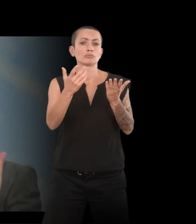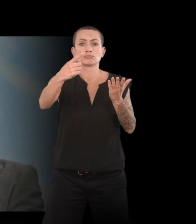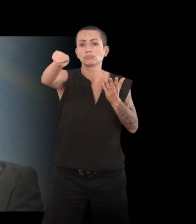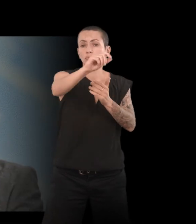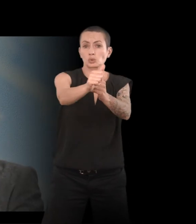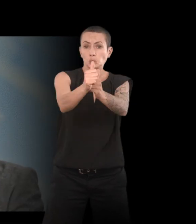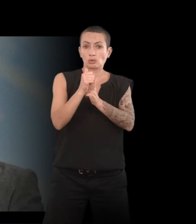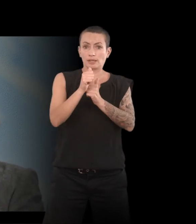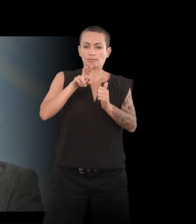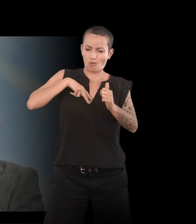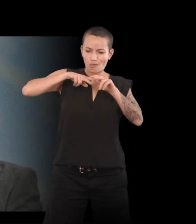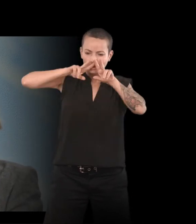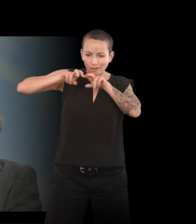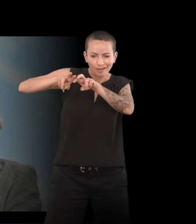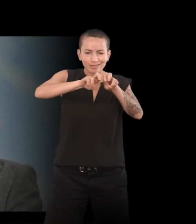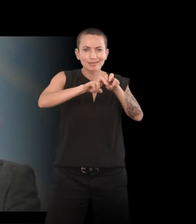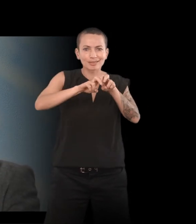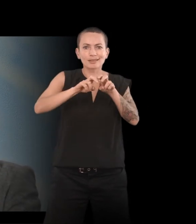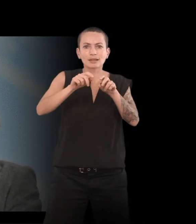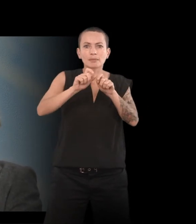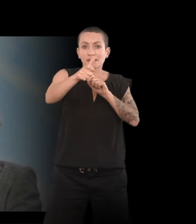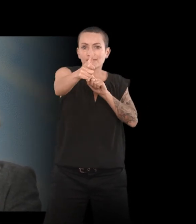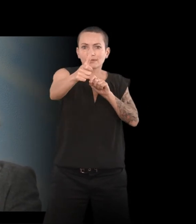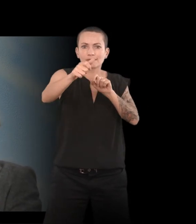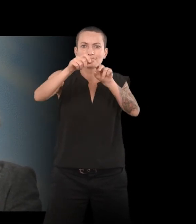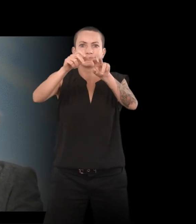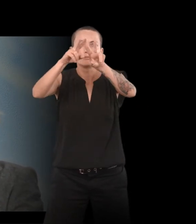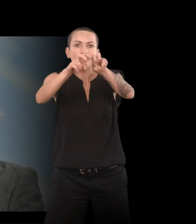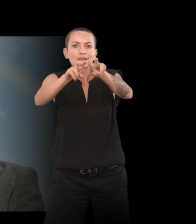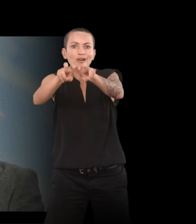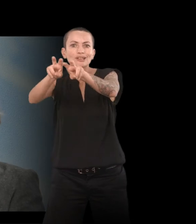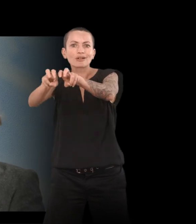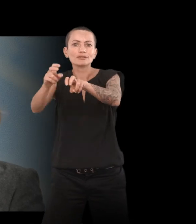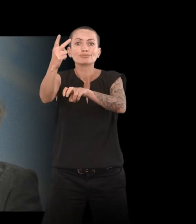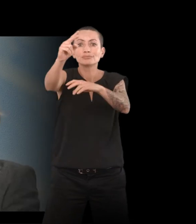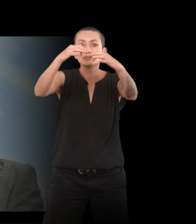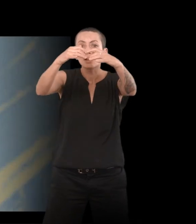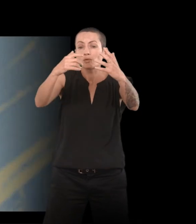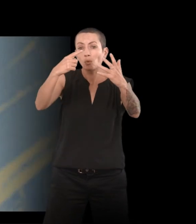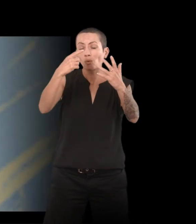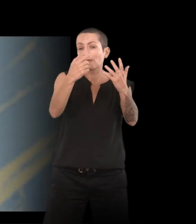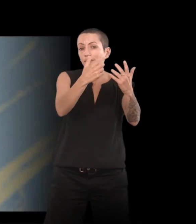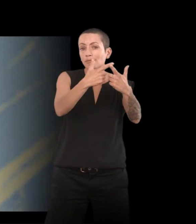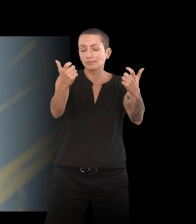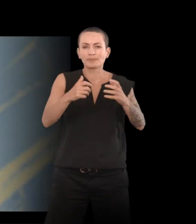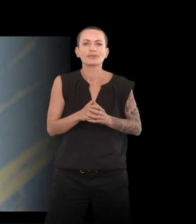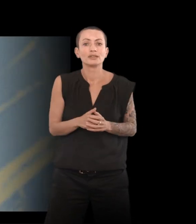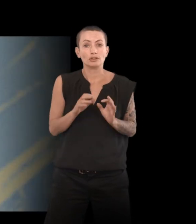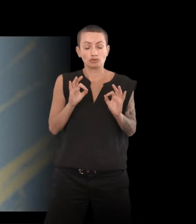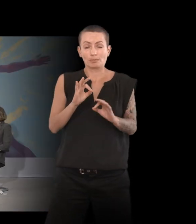dans mon enquête. Enfin, le lecteur enquête à son tour, dans le cerveau, dans le sien. J'ai oublié de dire, d'ailleurs, qu'avant de